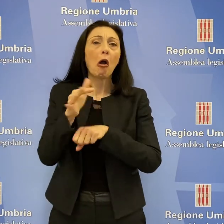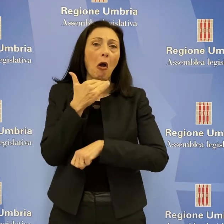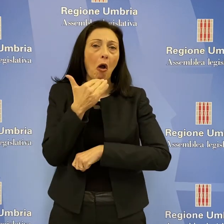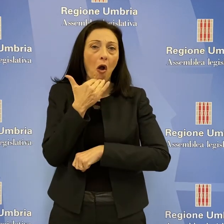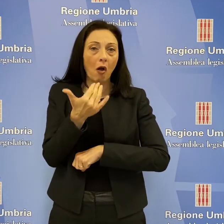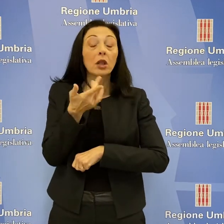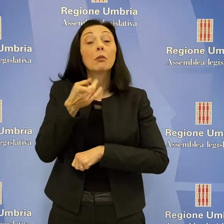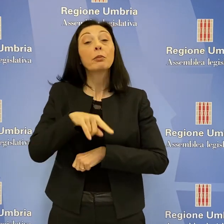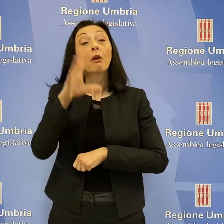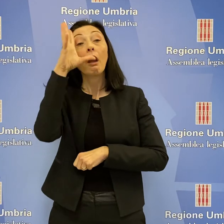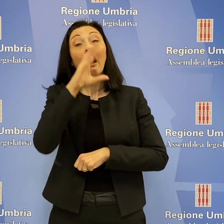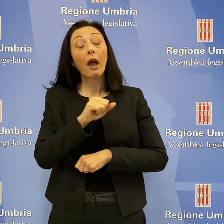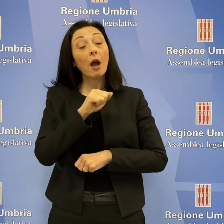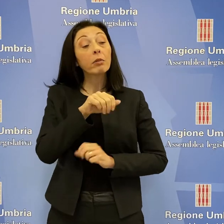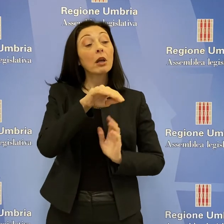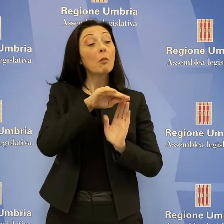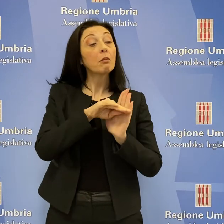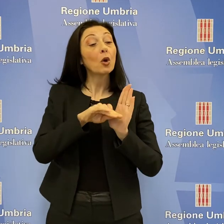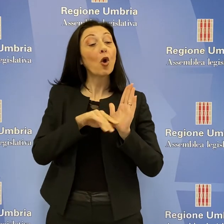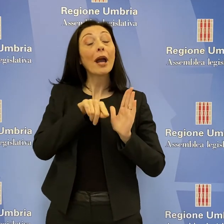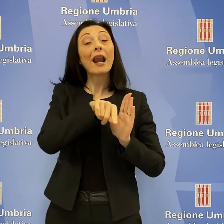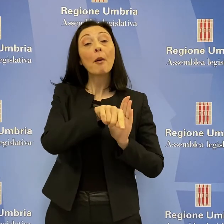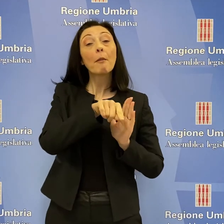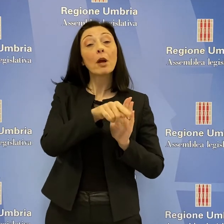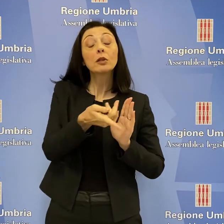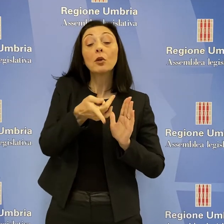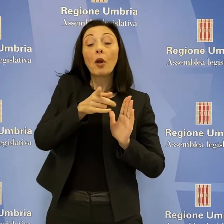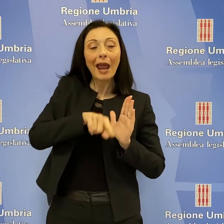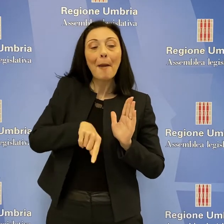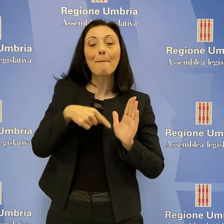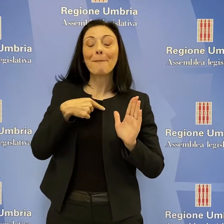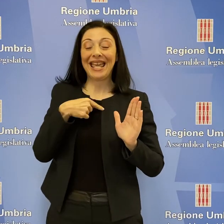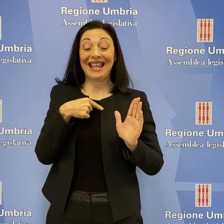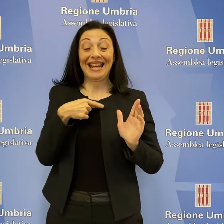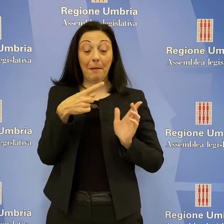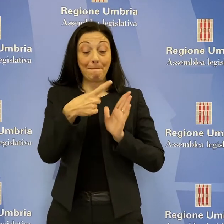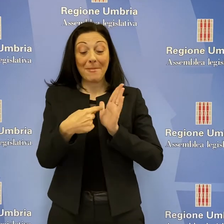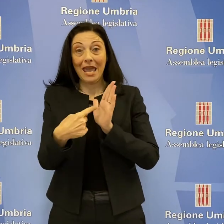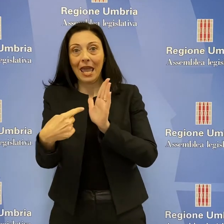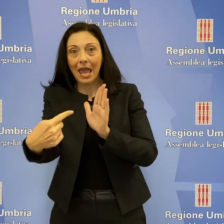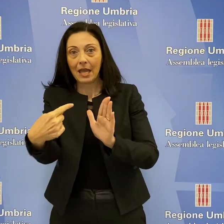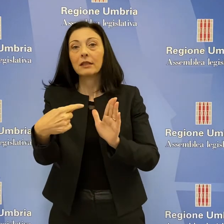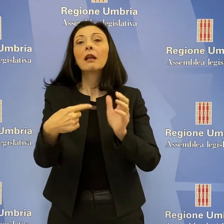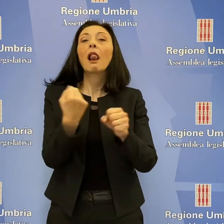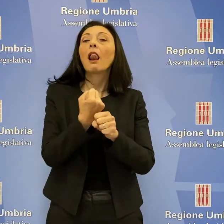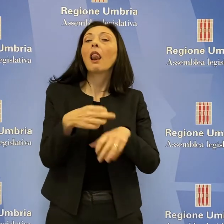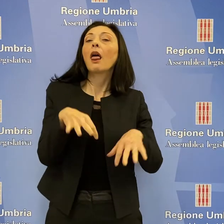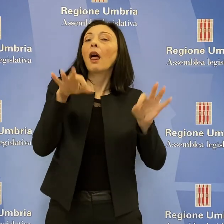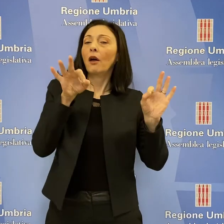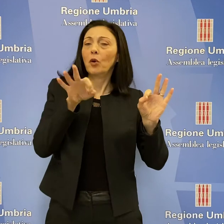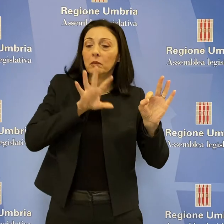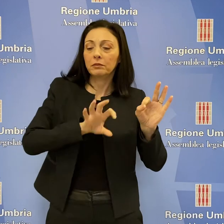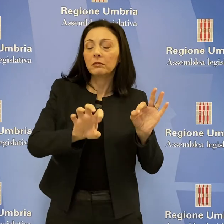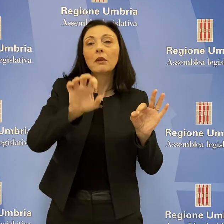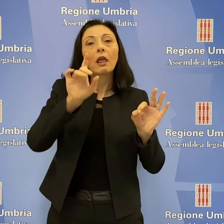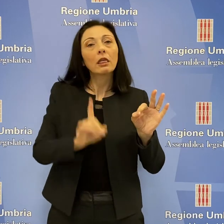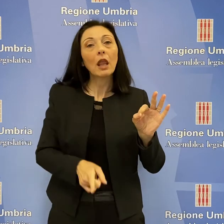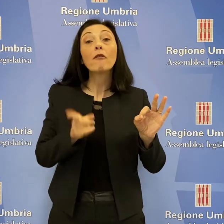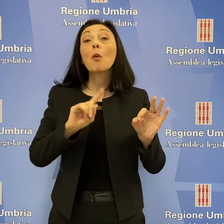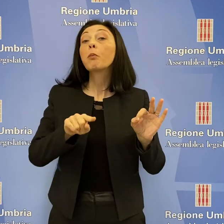il Covid, ma anche capire quale programmazione ha adottato l'esecutivo per recuperare i mesi di inattività e se intende adottare